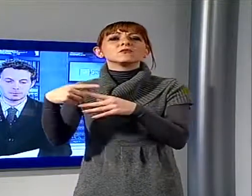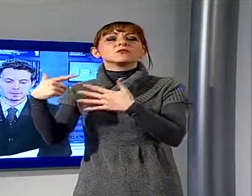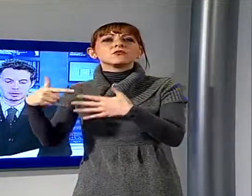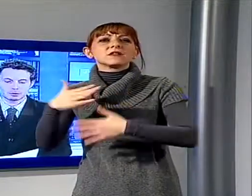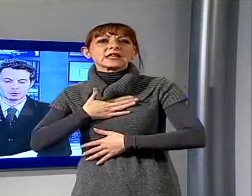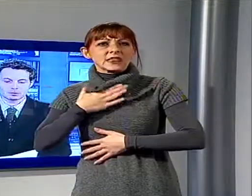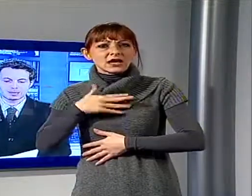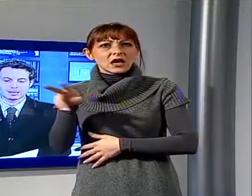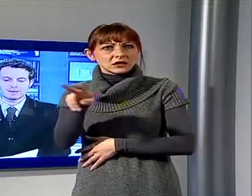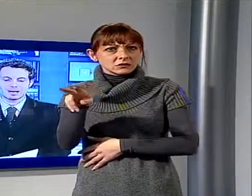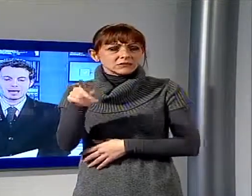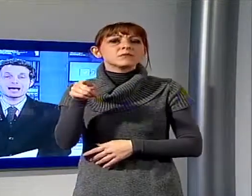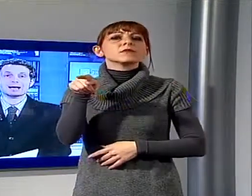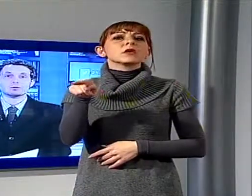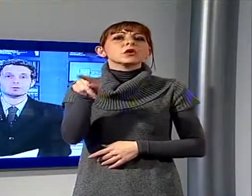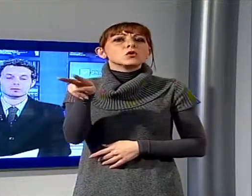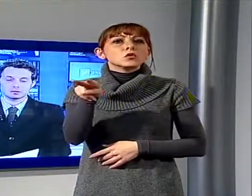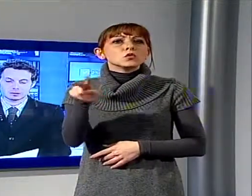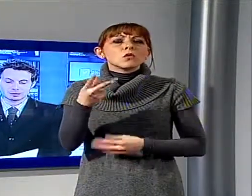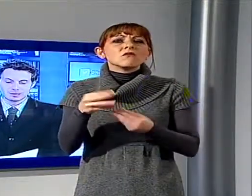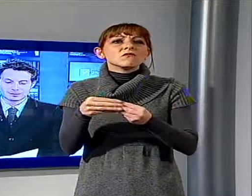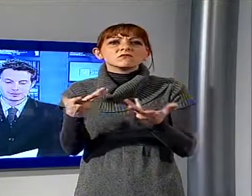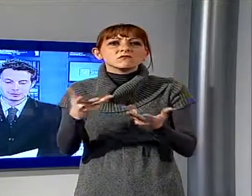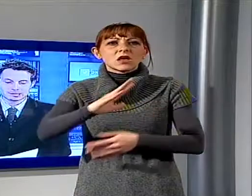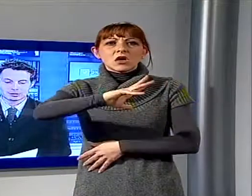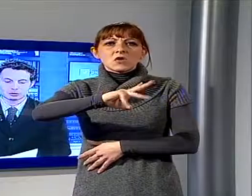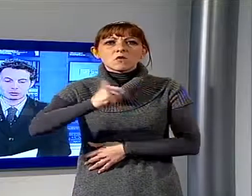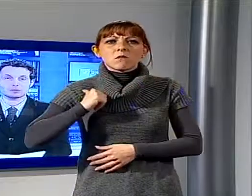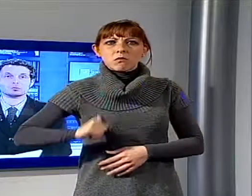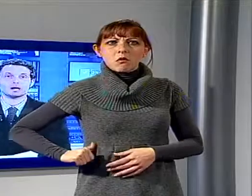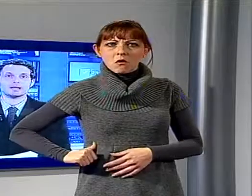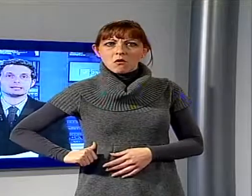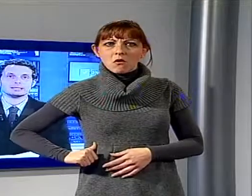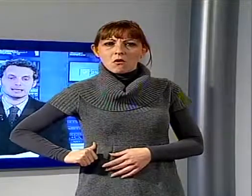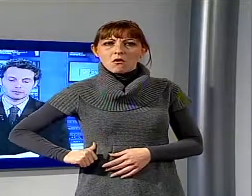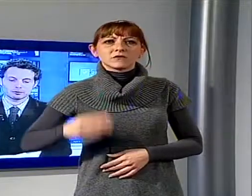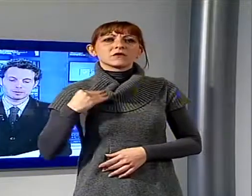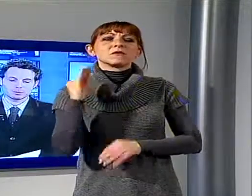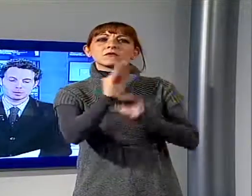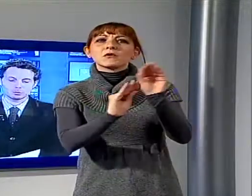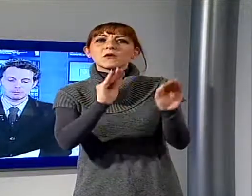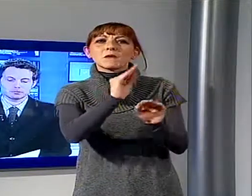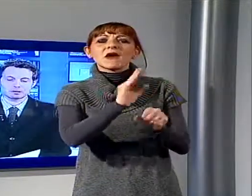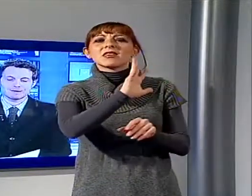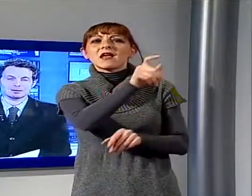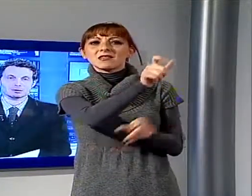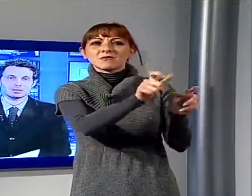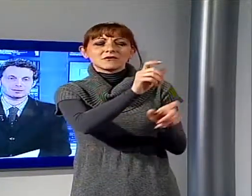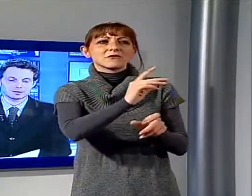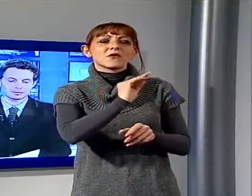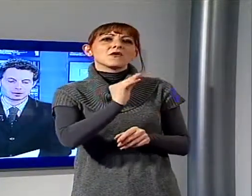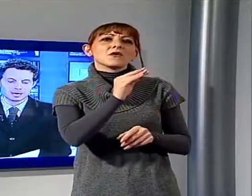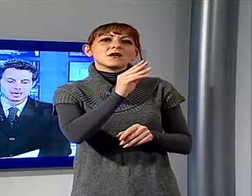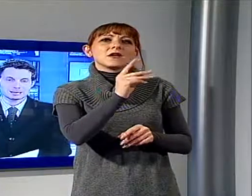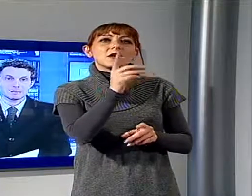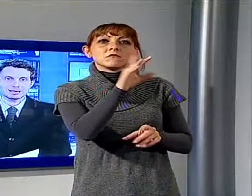Biereggio per il corso del carnevale, hanno messo a segno diversi borseggi. Con la scusa di chiedere informazioni, i due approfittavano della